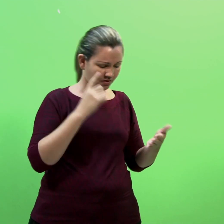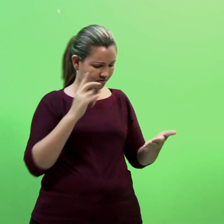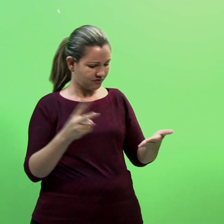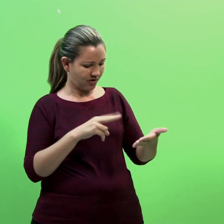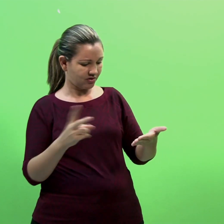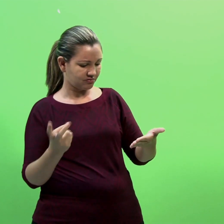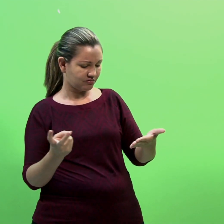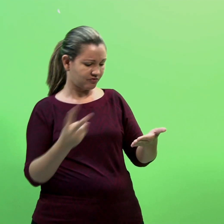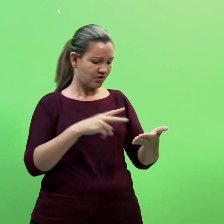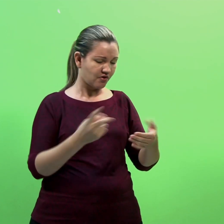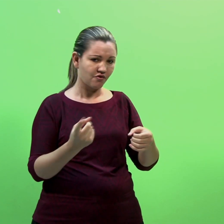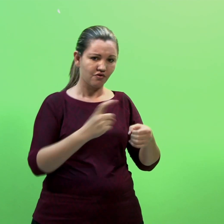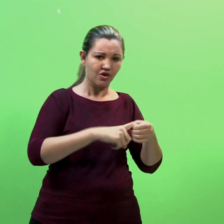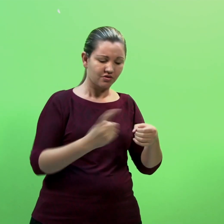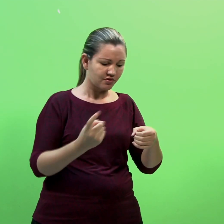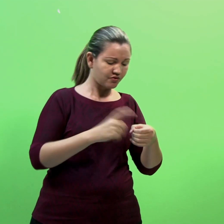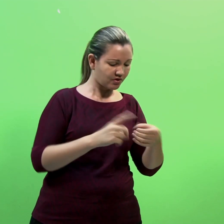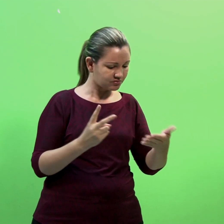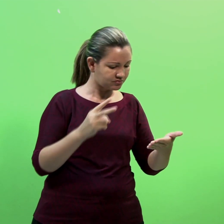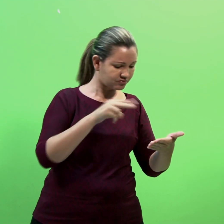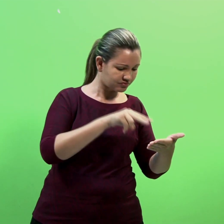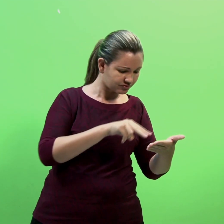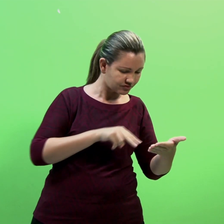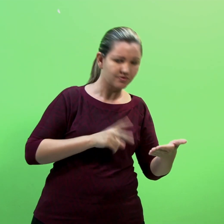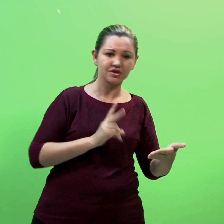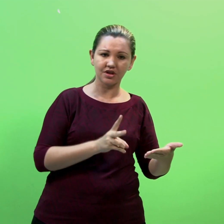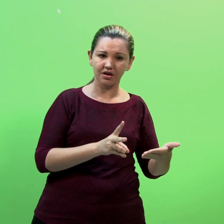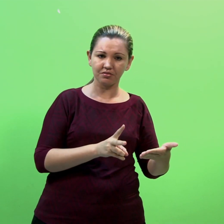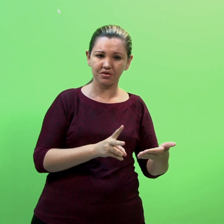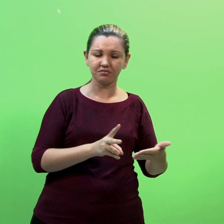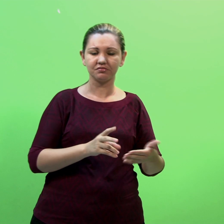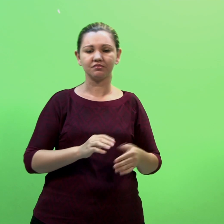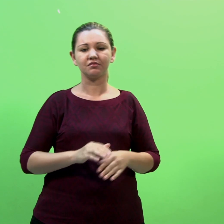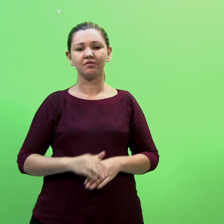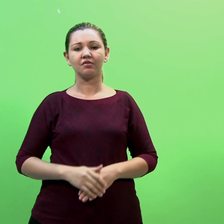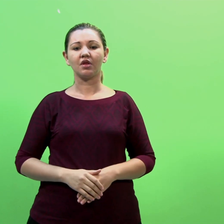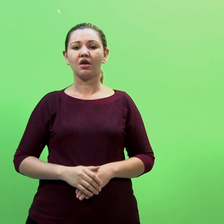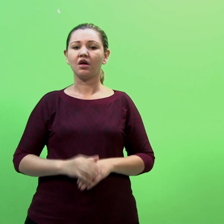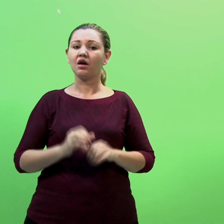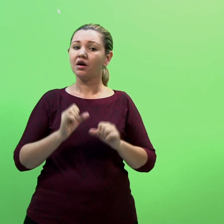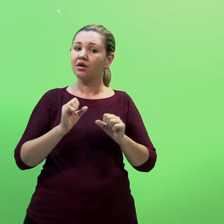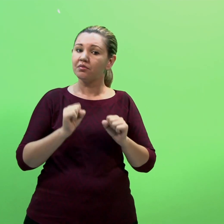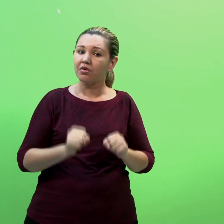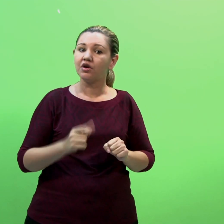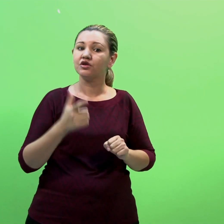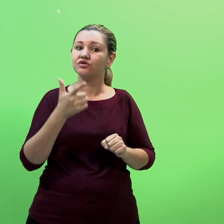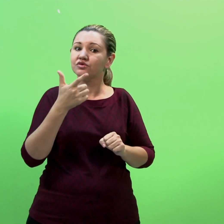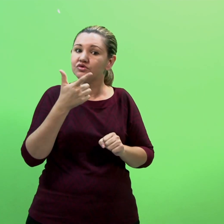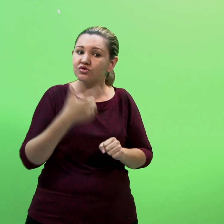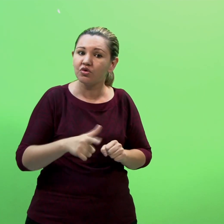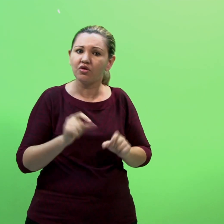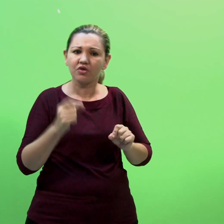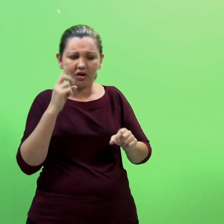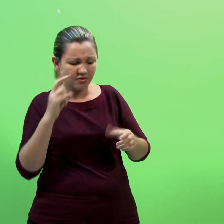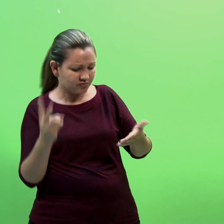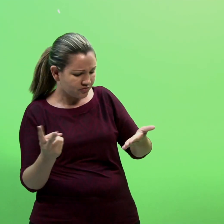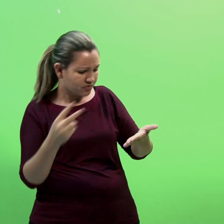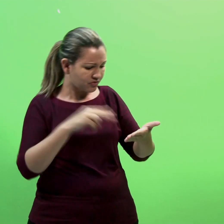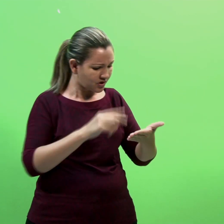permanentemente à sua disposição. Podem reportar constantemente ao texto-fonte para traduzir, tendo a